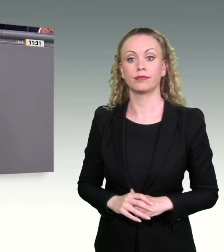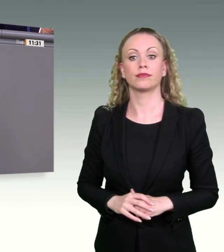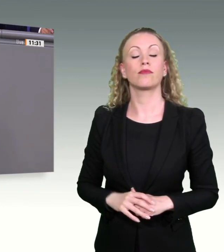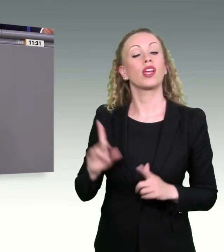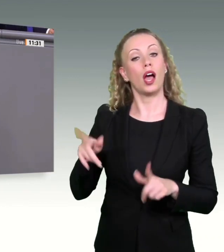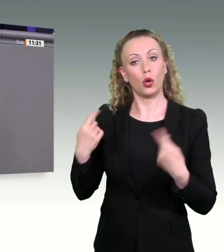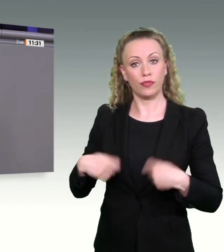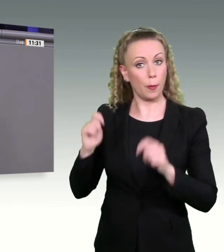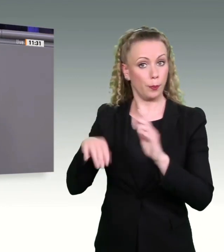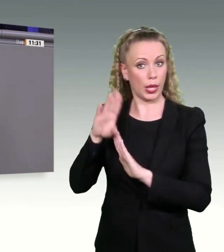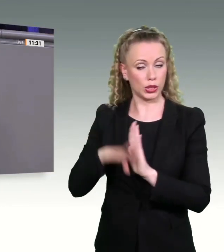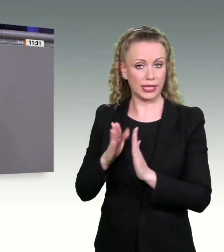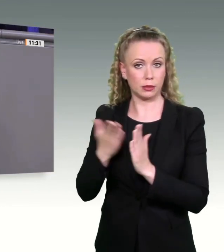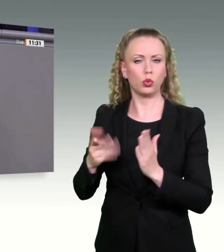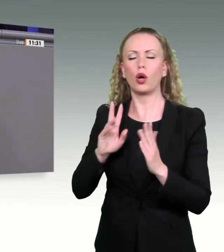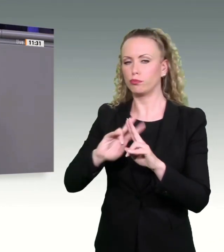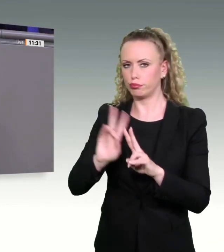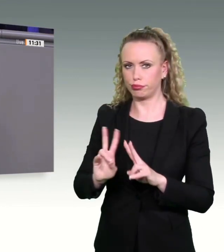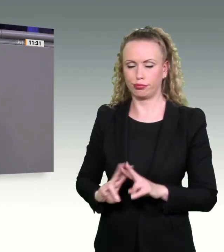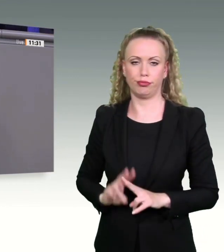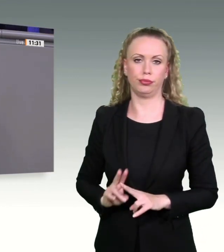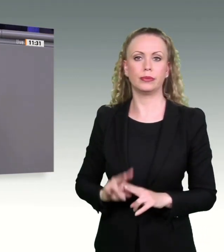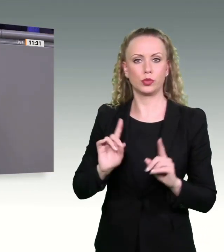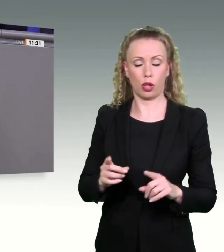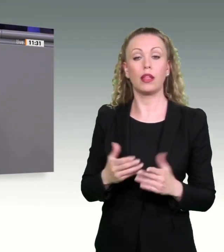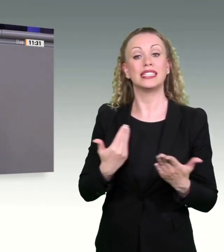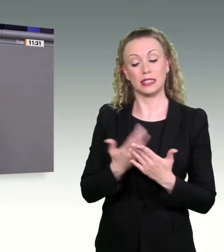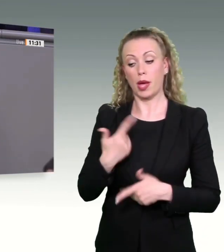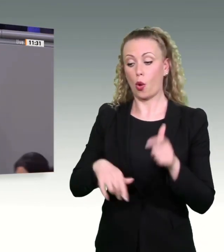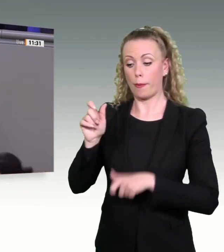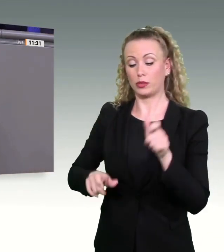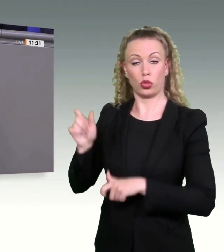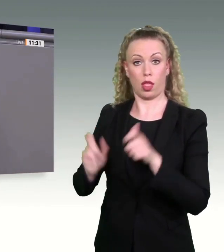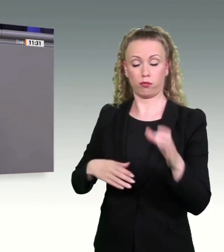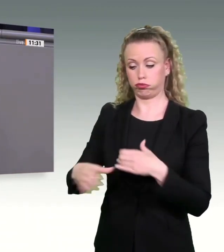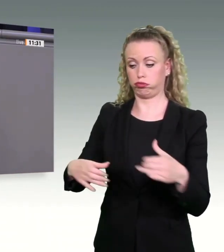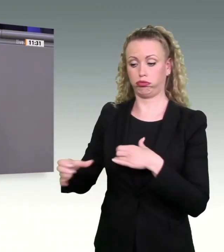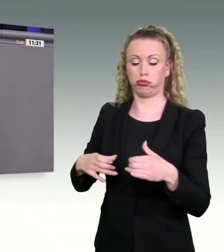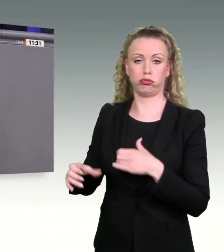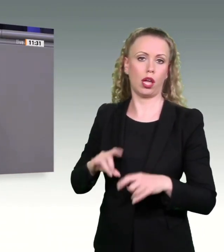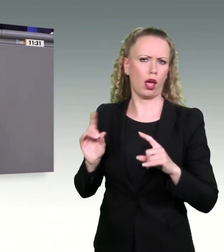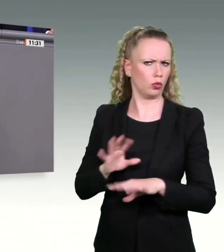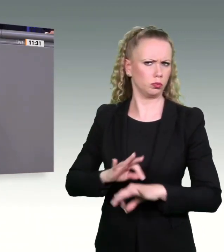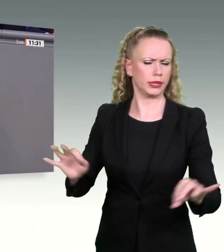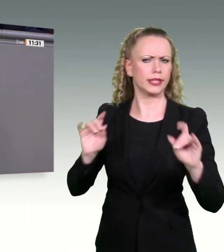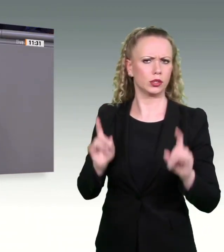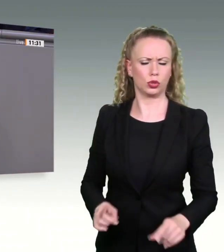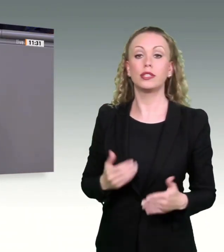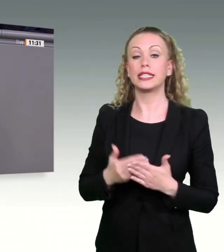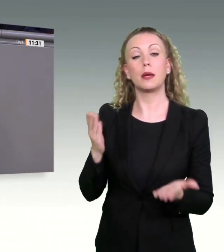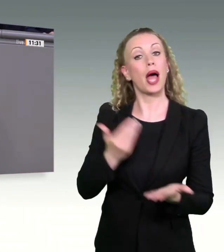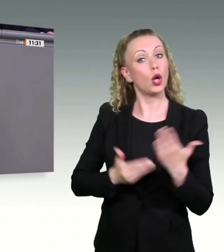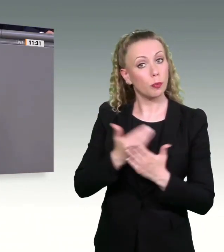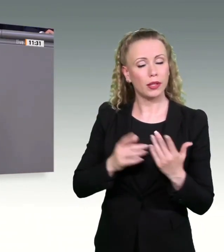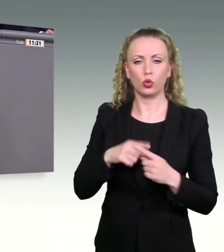sicherlich auch die personelle Ausstattung. Deswegen ist eine Ausbildungs und Fortbildungsinitiative ein zentraler